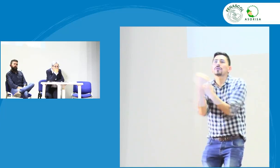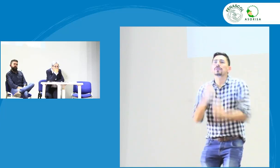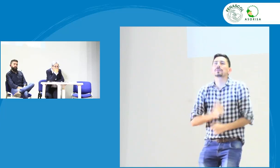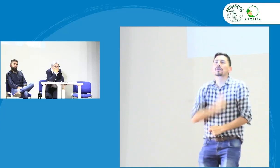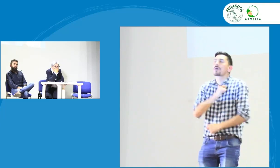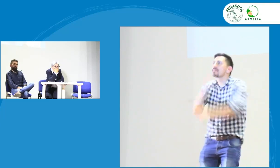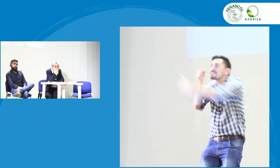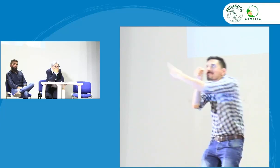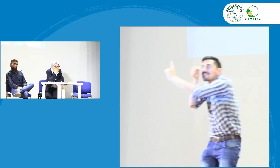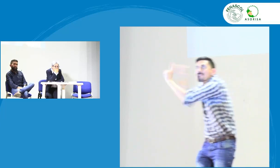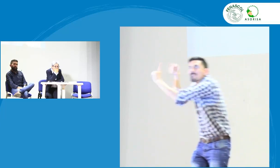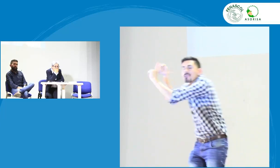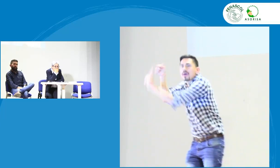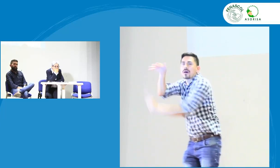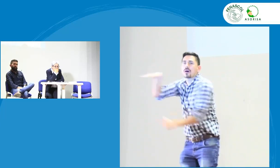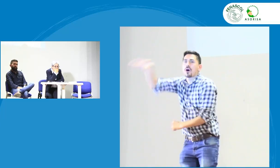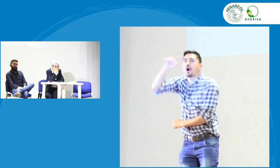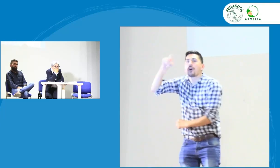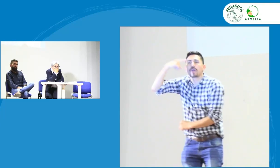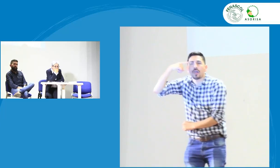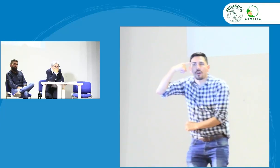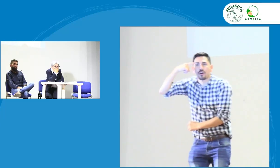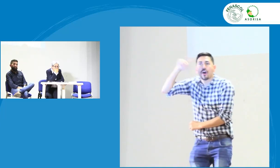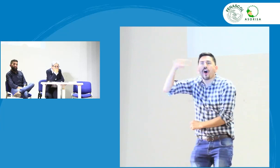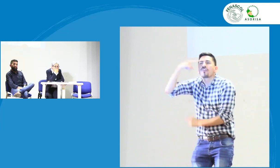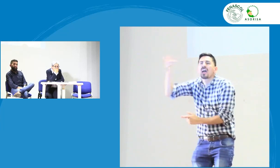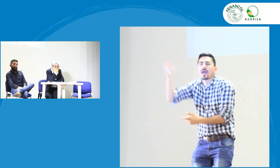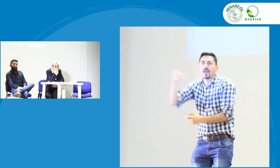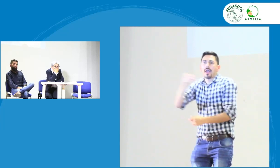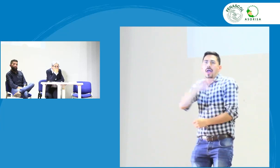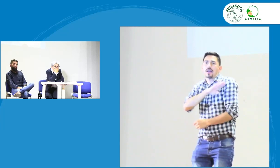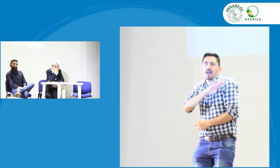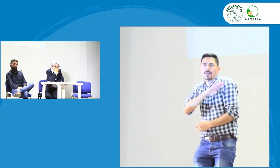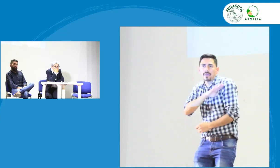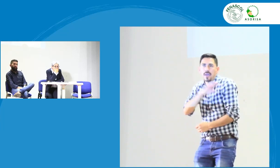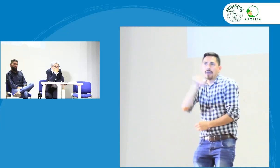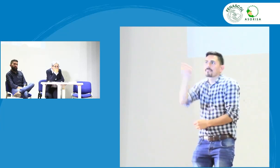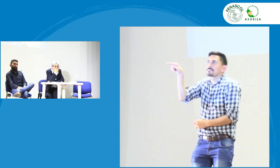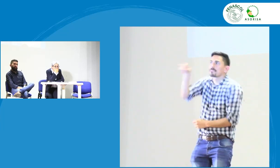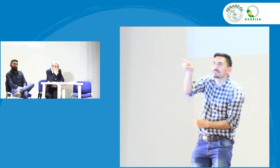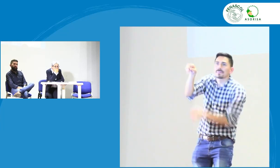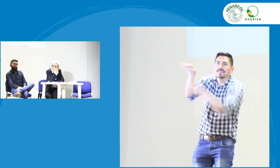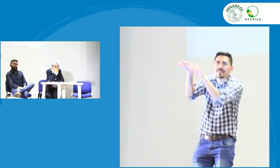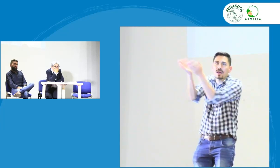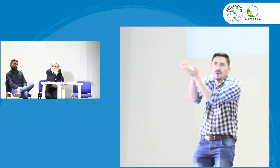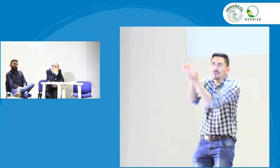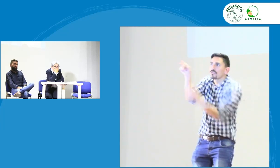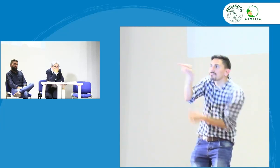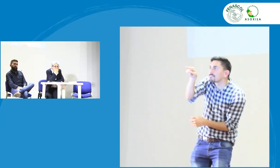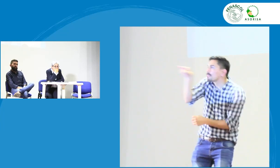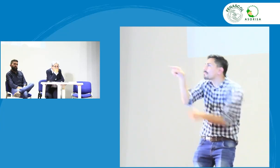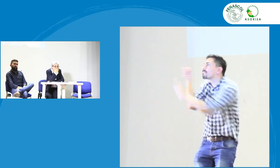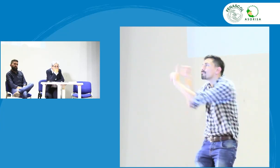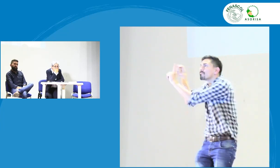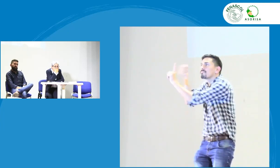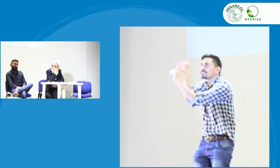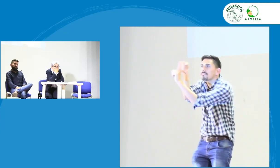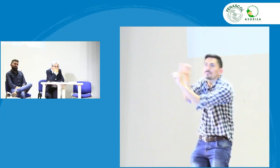en el Putumayo y como sociedad civil como parte de FENASCOL también pueden incidir en el gobierno en la alcaldía en las secretarías de